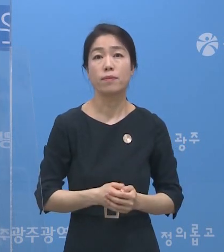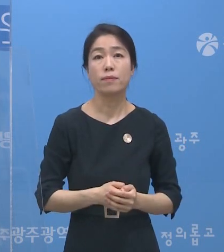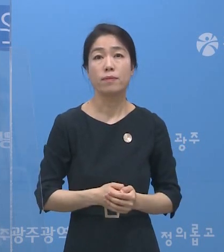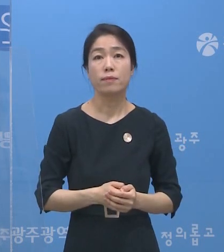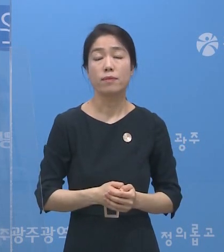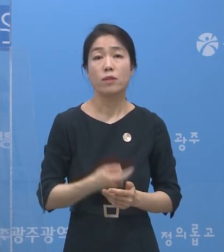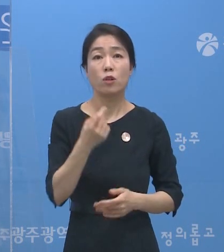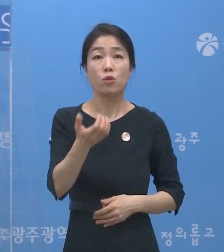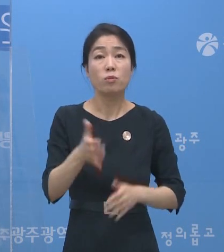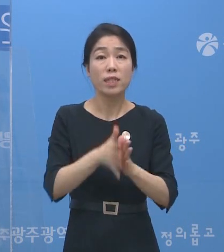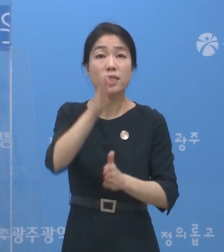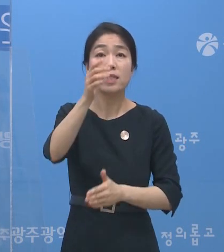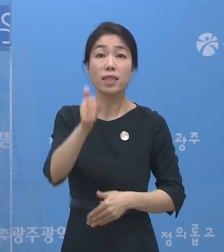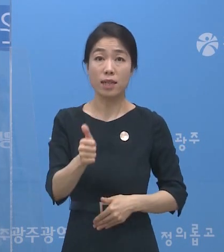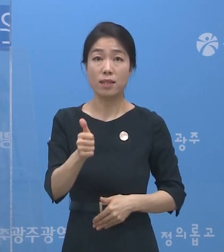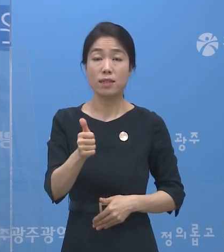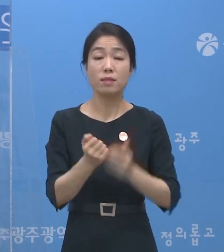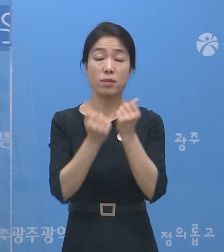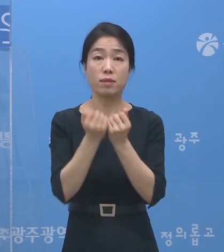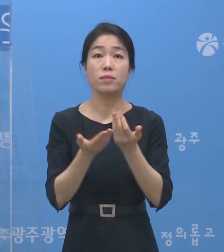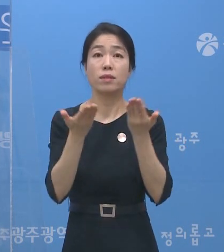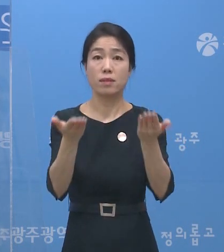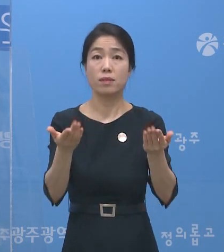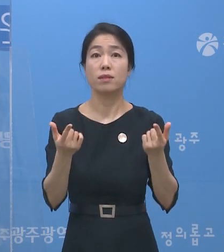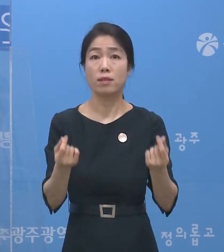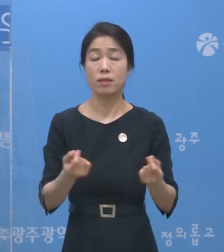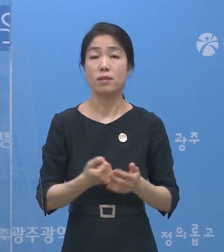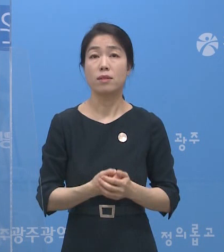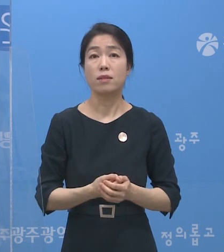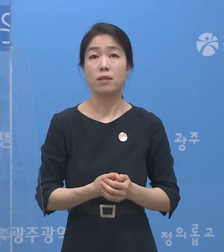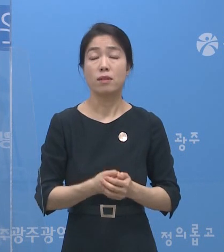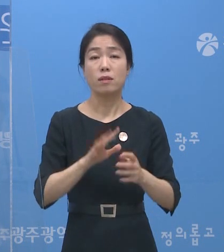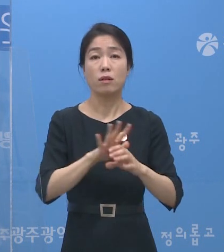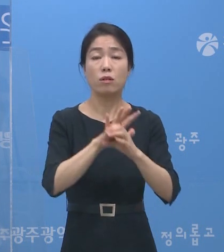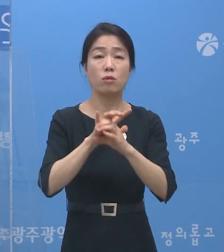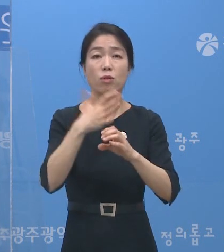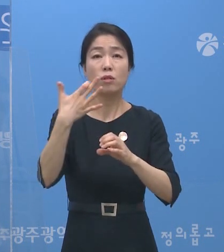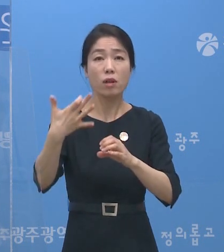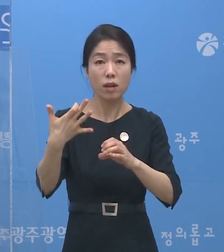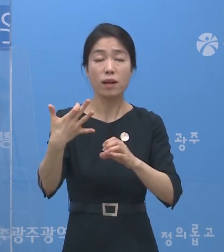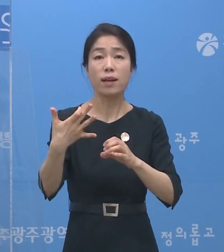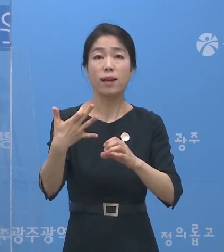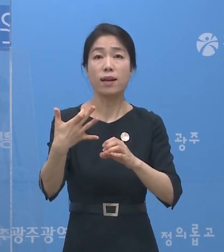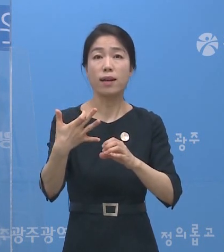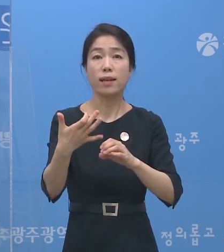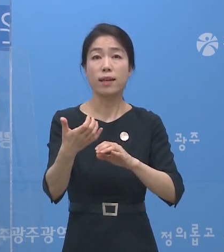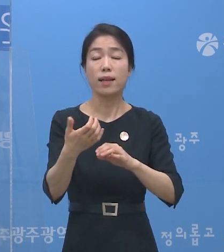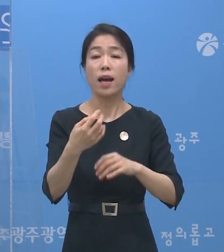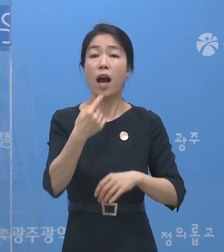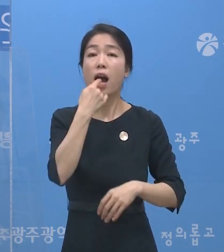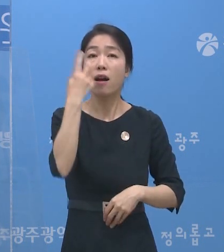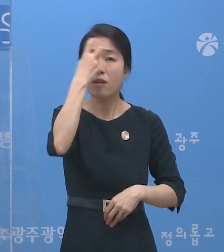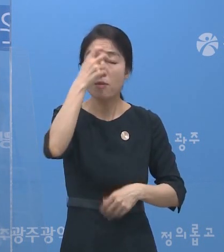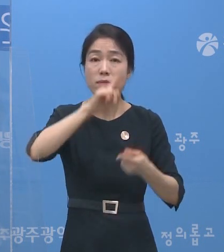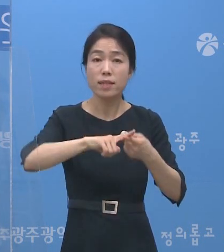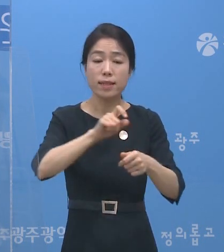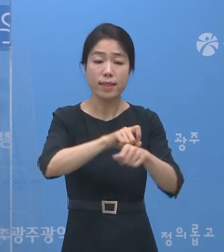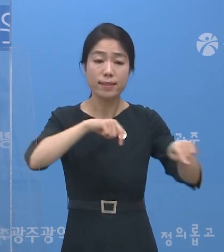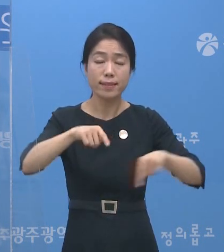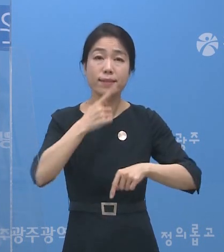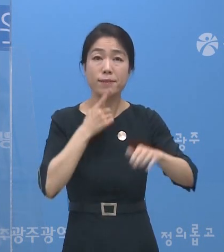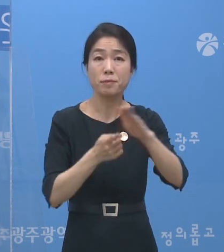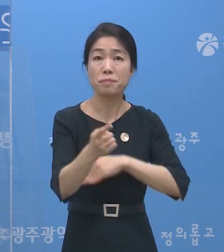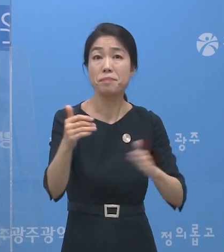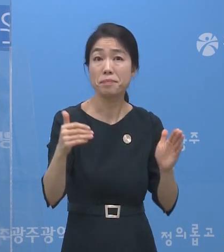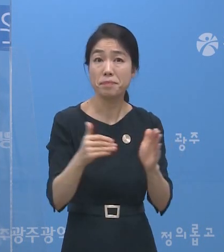방금 시장님 브리핑 말씀드린 것처럼 코로나19 진단검사에 대한 행정명령이 내려졌습니다.